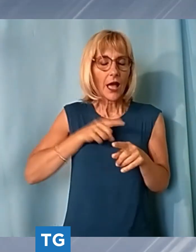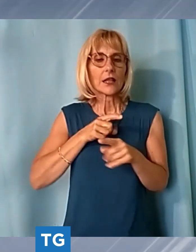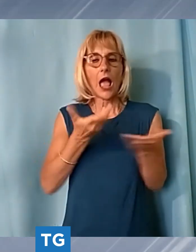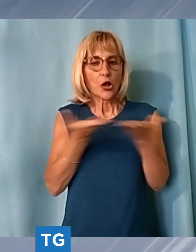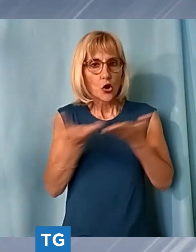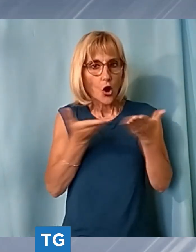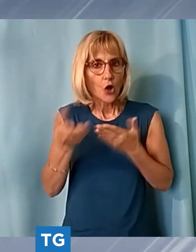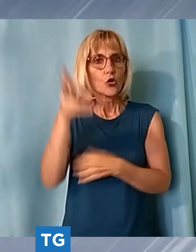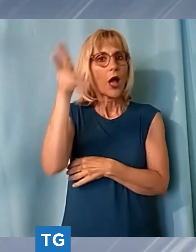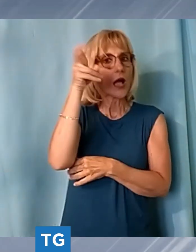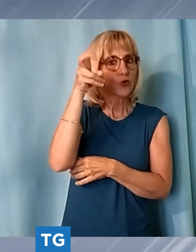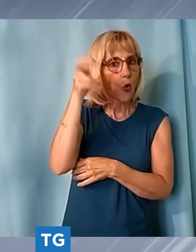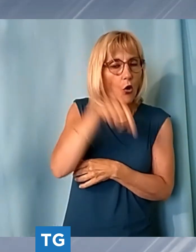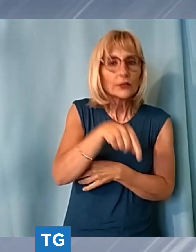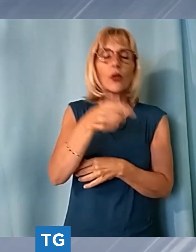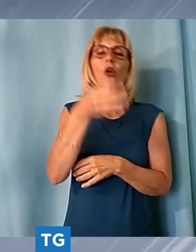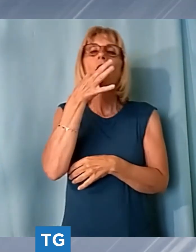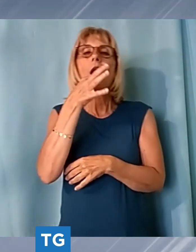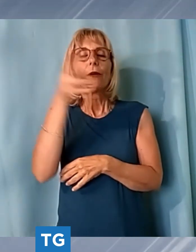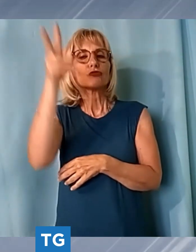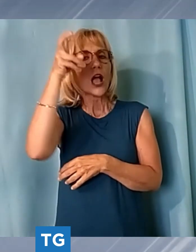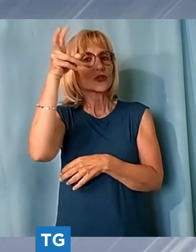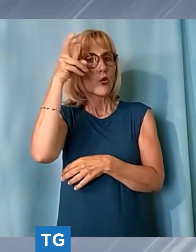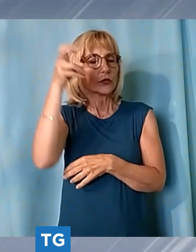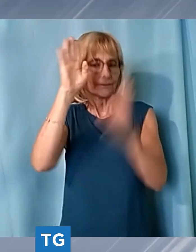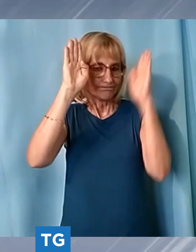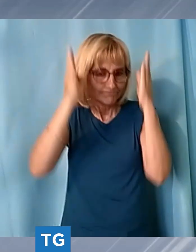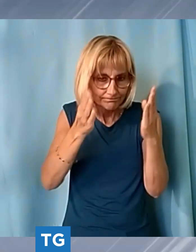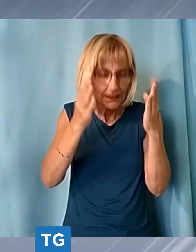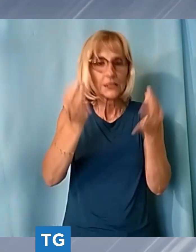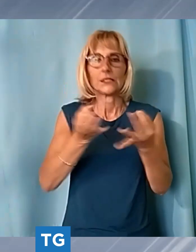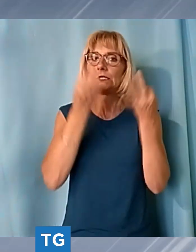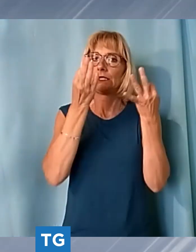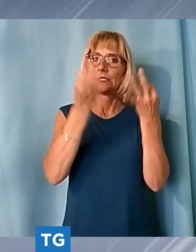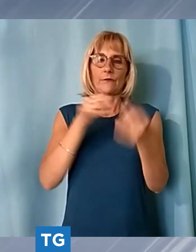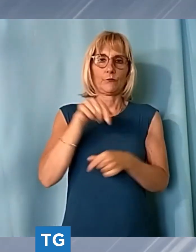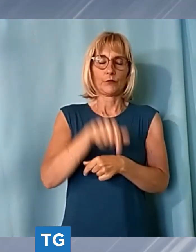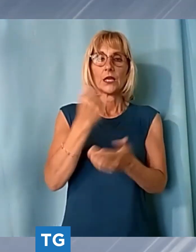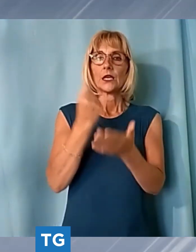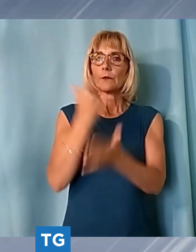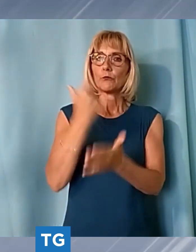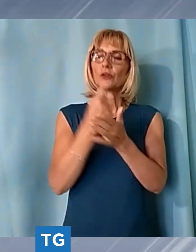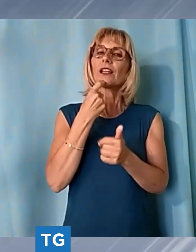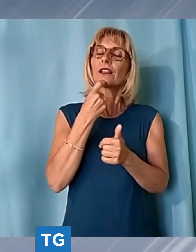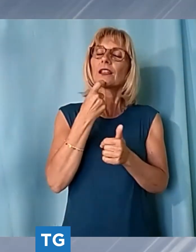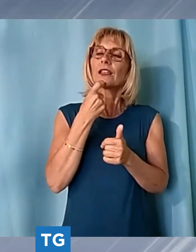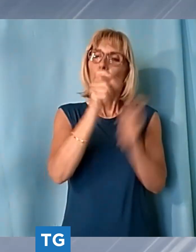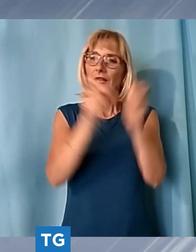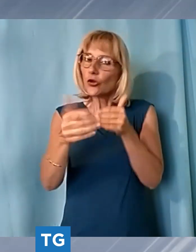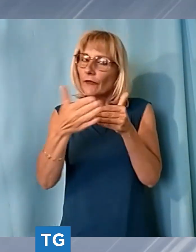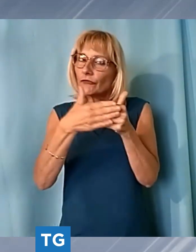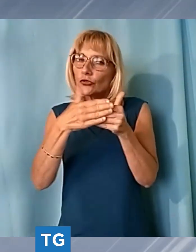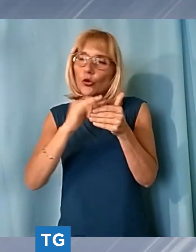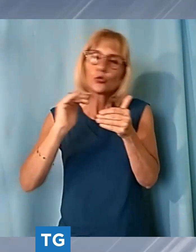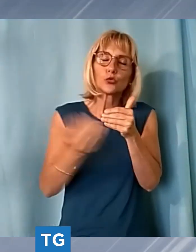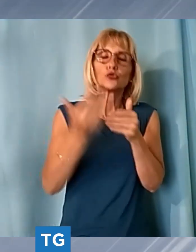ascoltare è quella su cui oppongo sempre l'accento l'importanza di essere vicino a tutti soprattutto le persone più fragili i